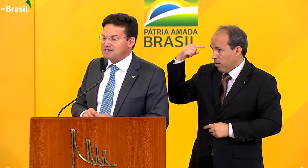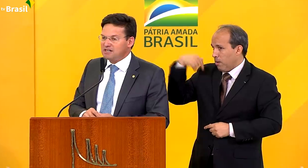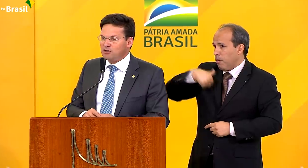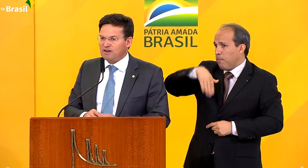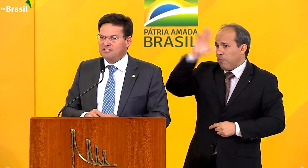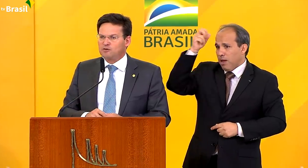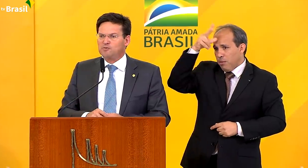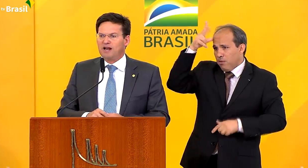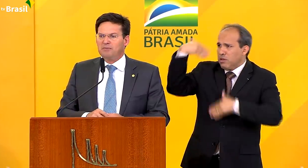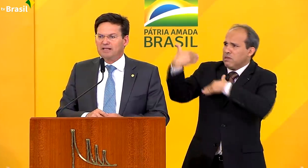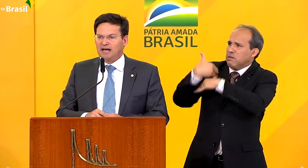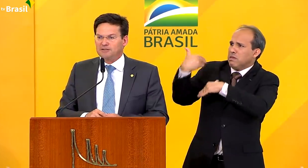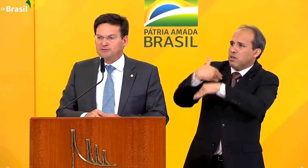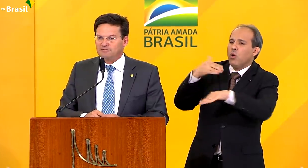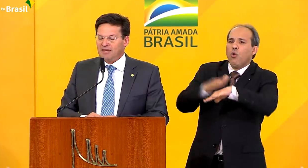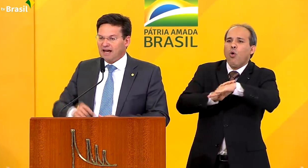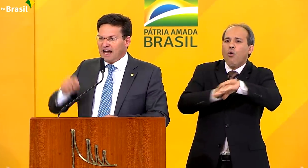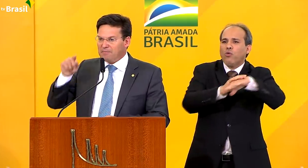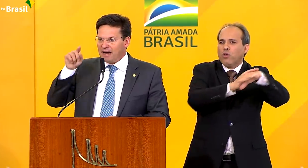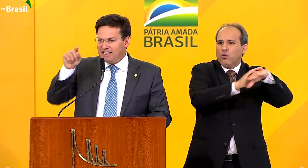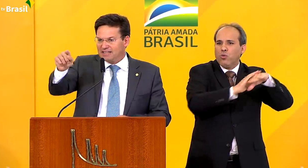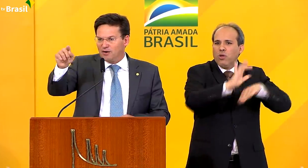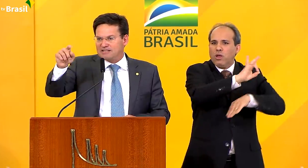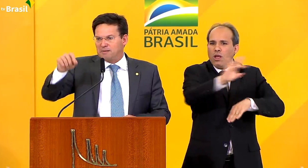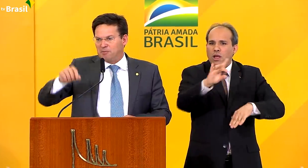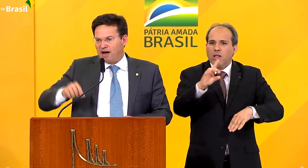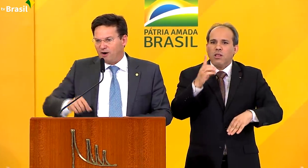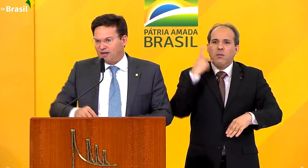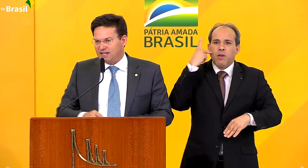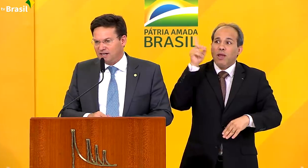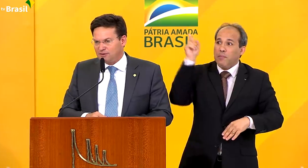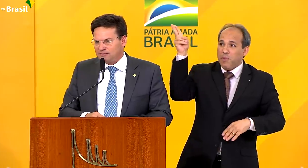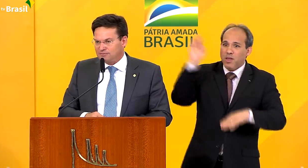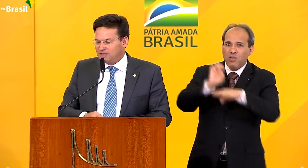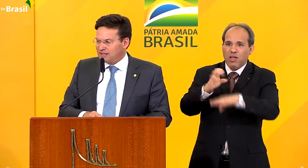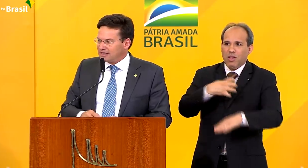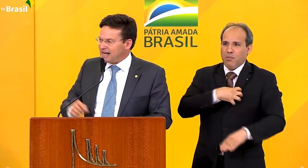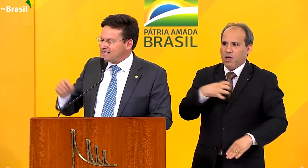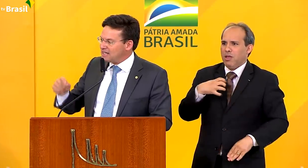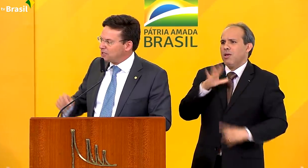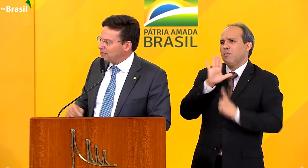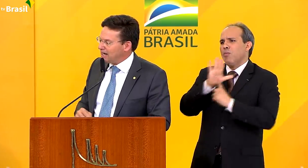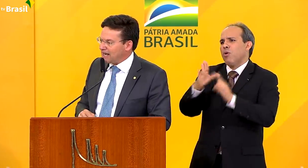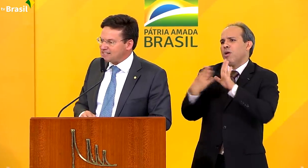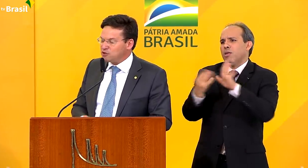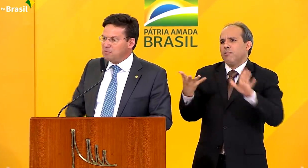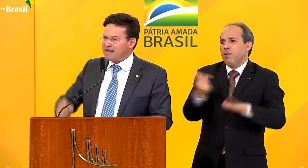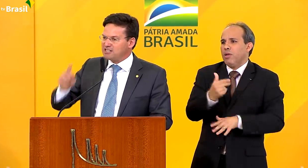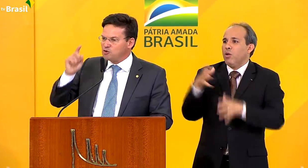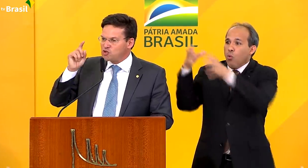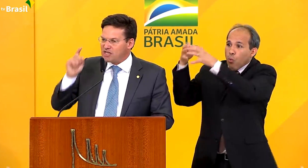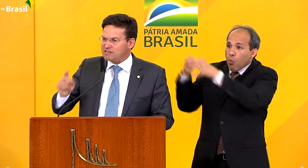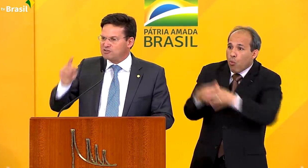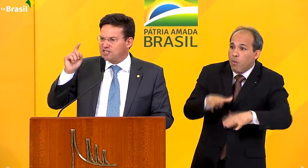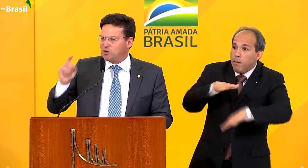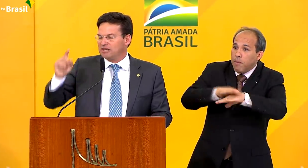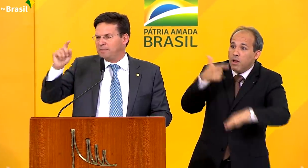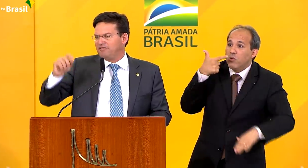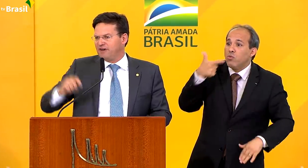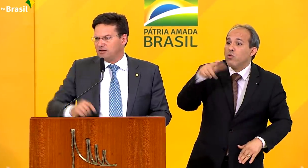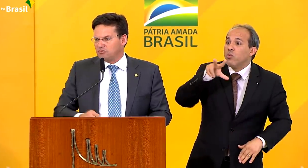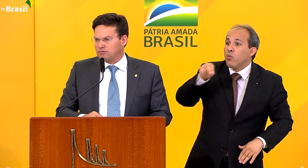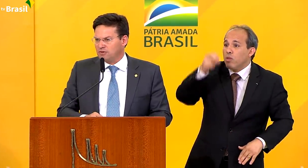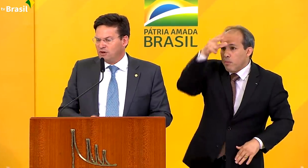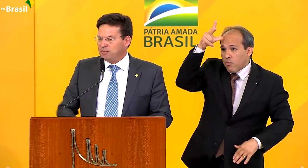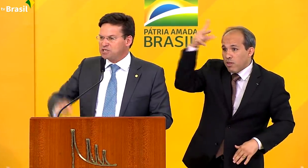estiveram em Brasília conversando com os parlamentares. A Bahia deu o exemplo maior, Adriano, trazendo aqui uma delegação de mais de 250